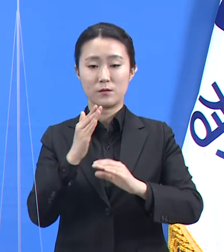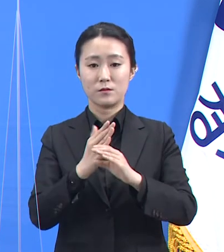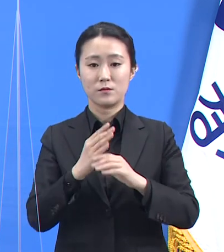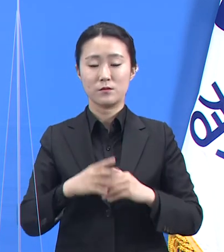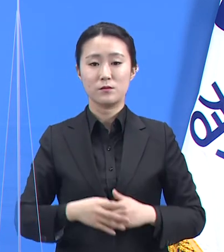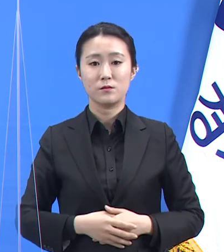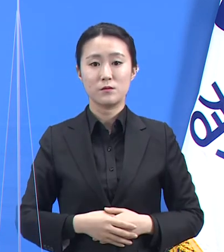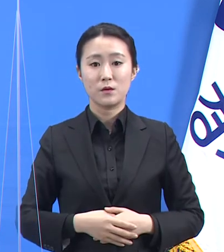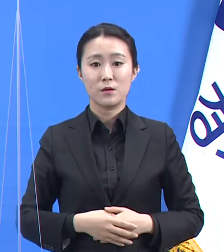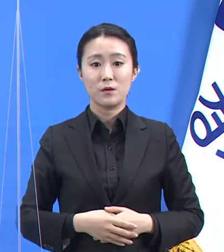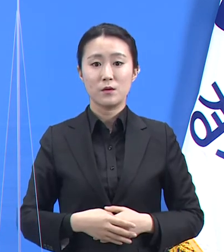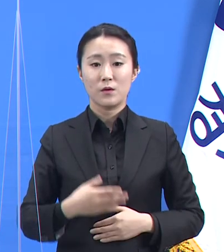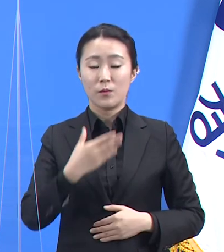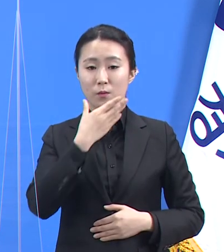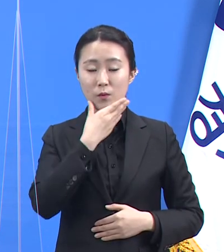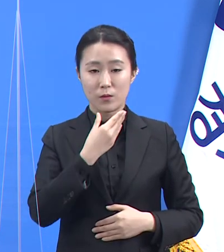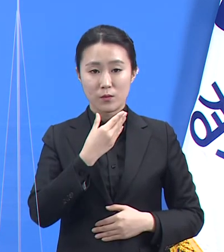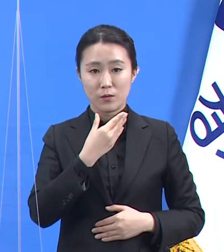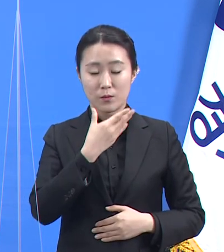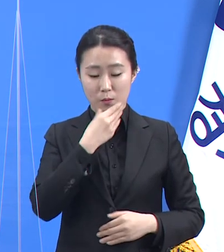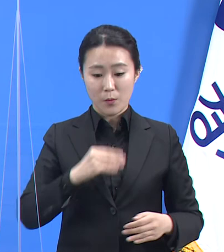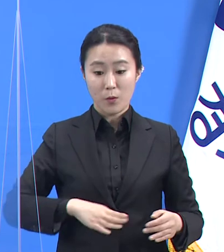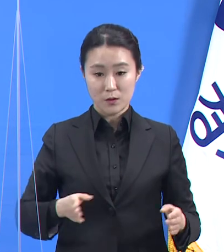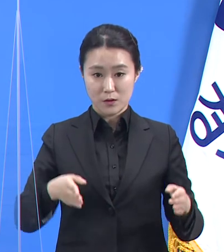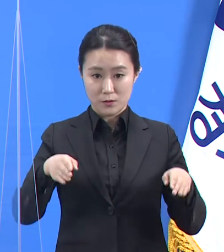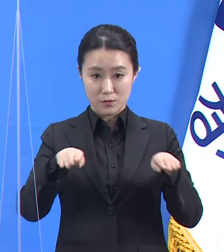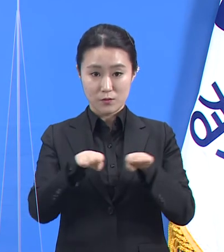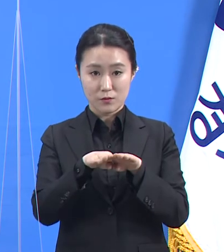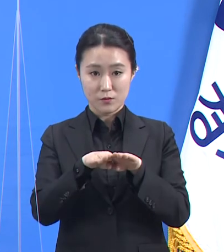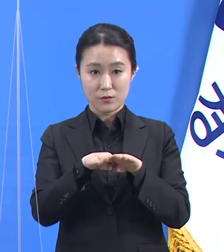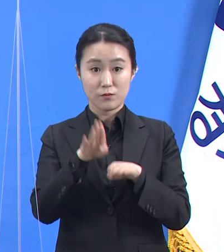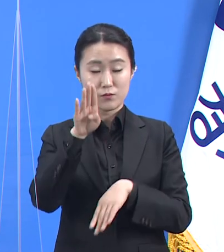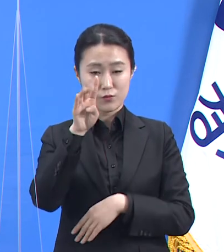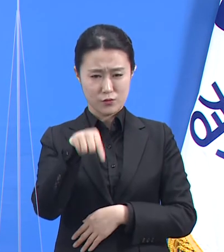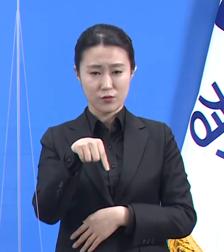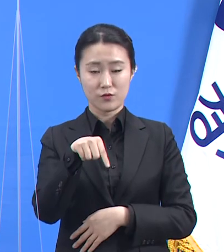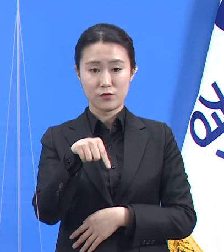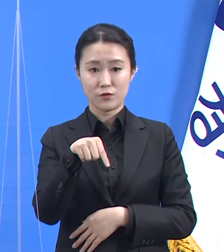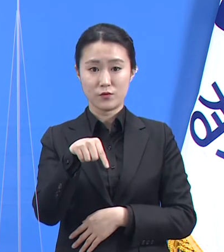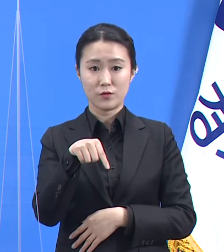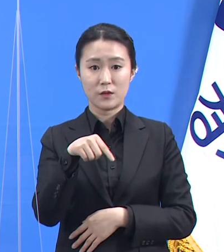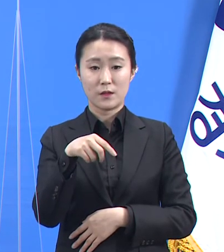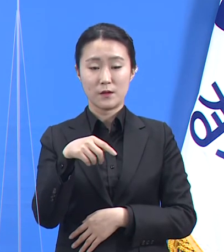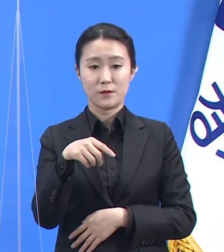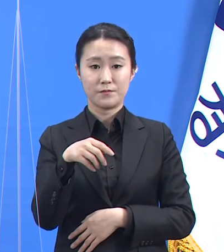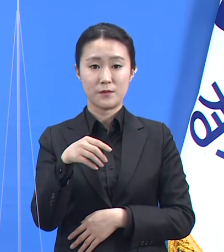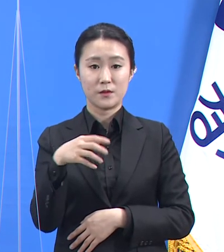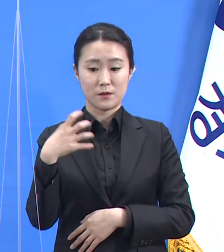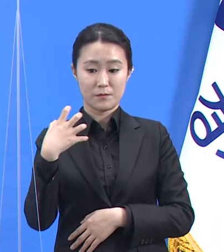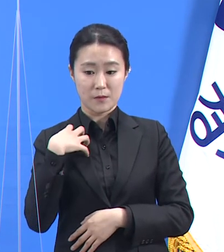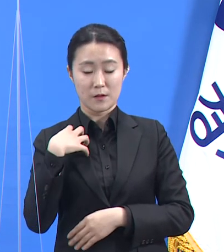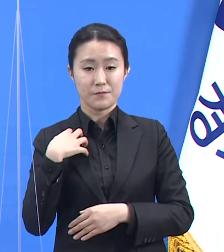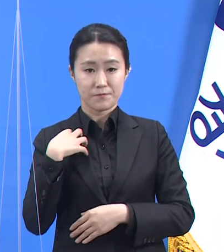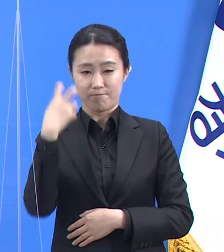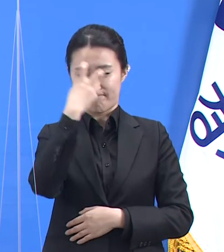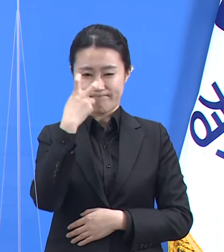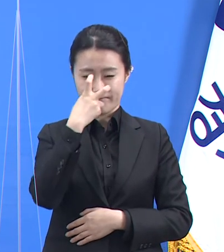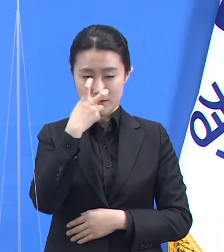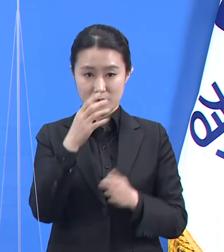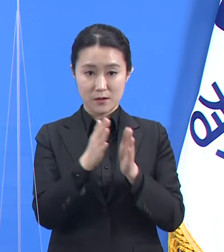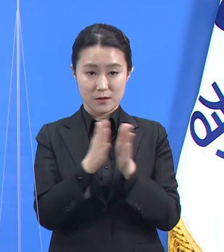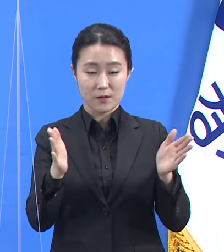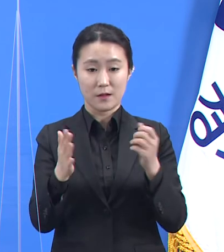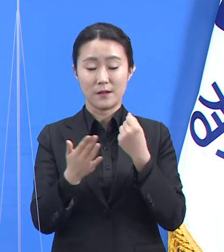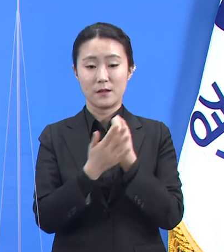추진하는 어린이집 보육교직원 선제검사 연계하여 나머지 16개 시군에 대해서도 확대 추진할 계획으로